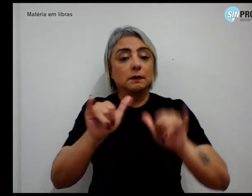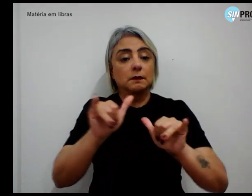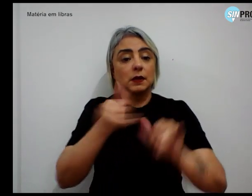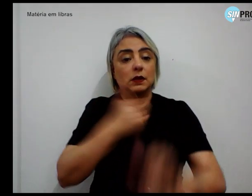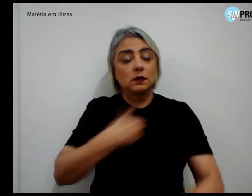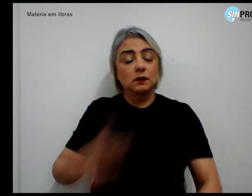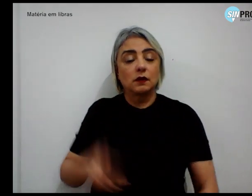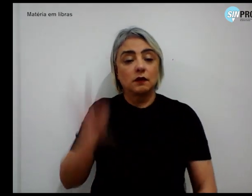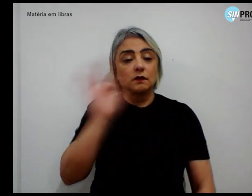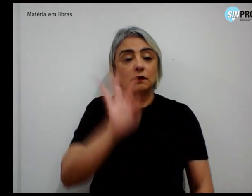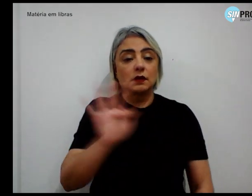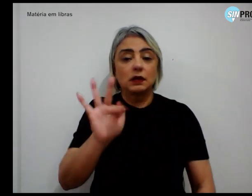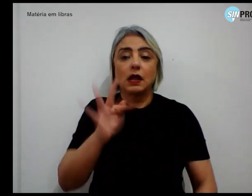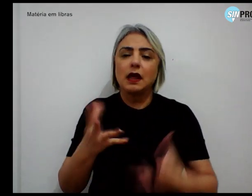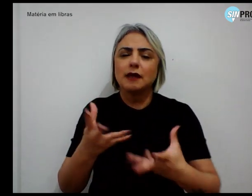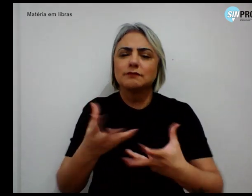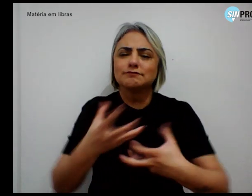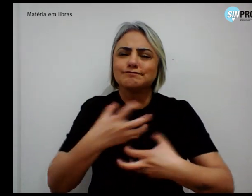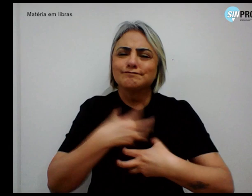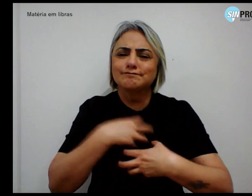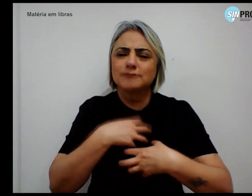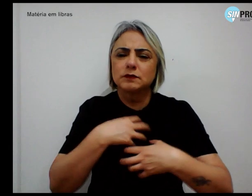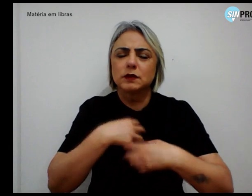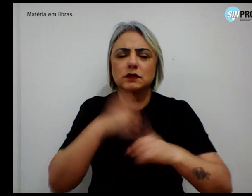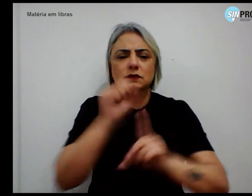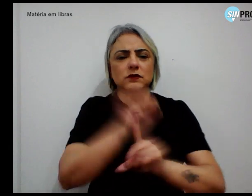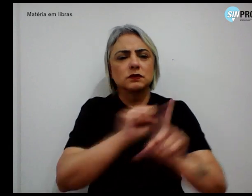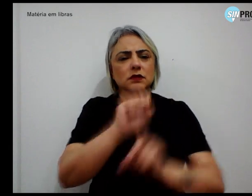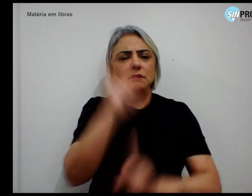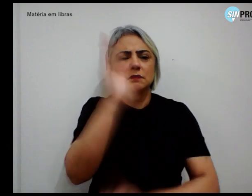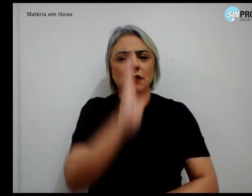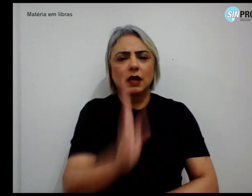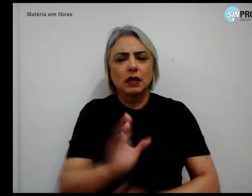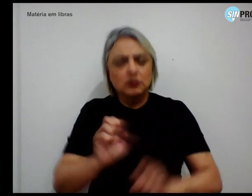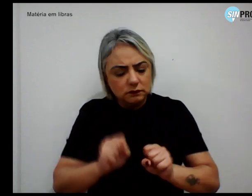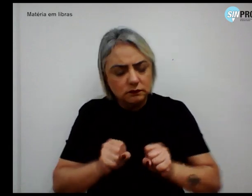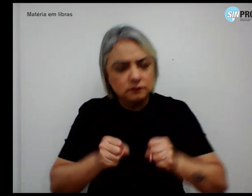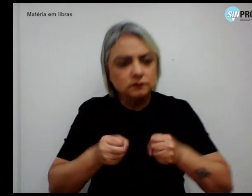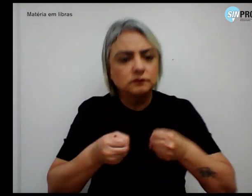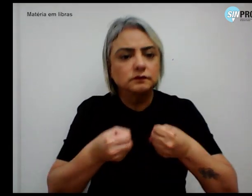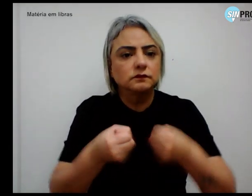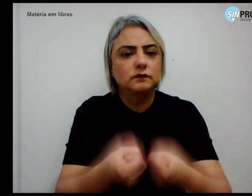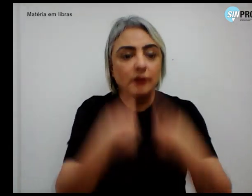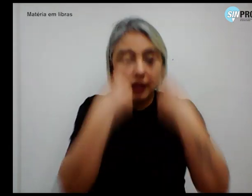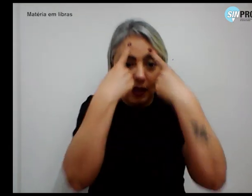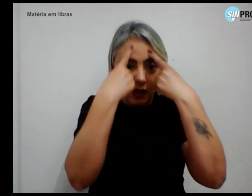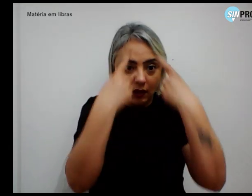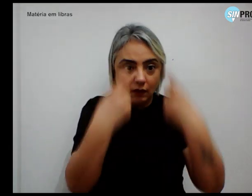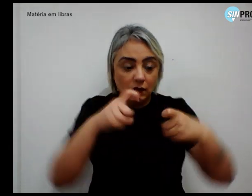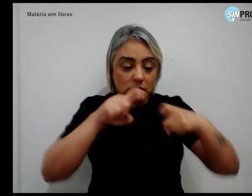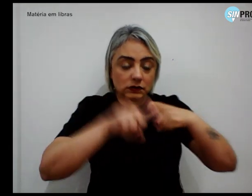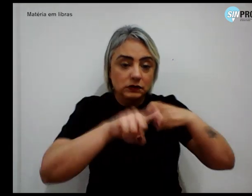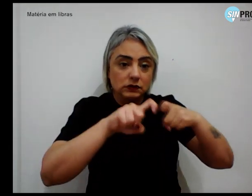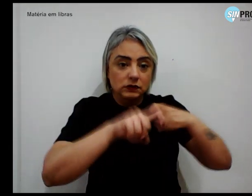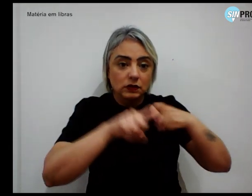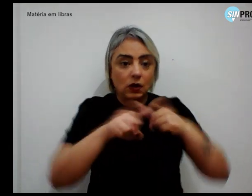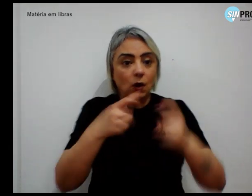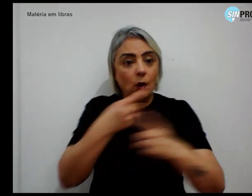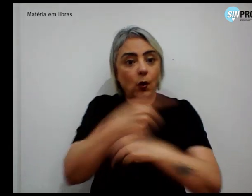sensibilizar a sociedade brasileira para o enfrentamento à violência sexual contra o público